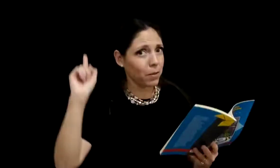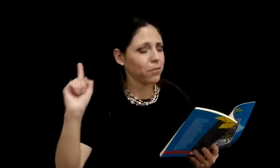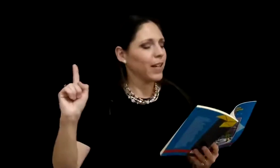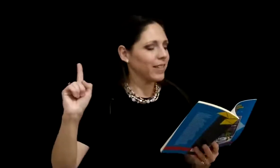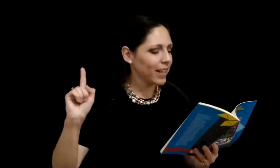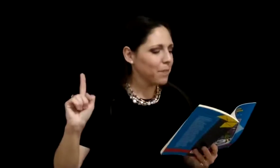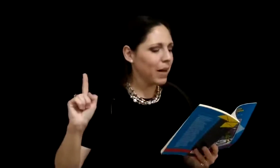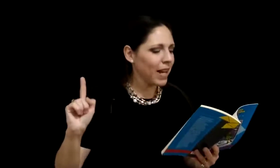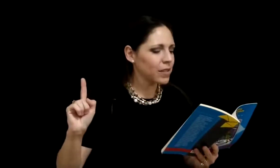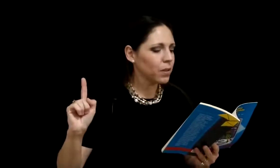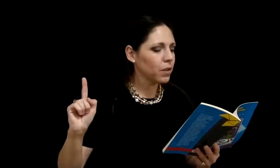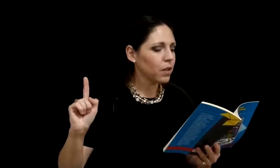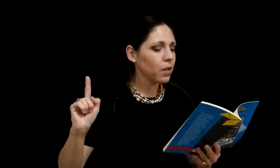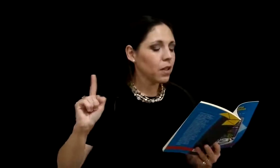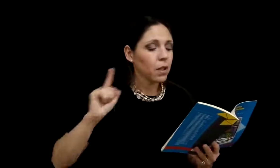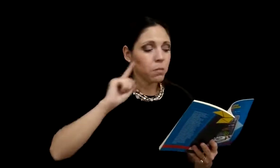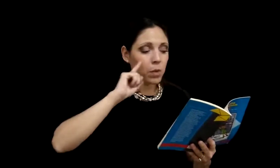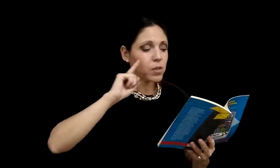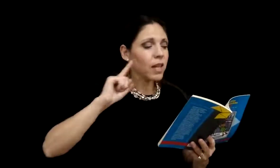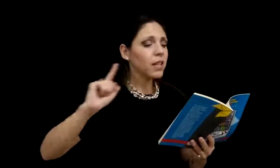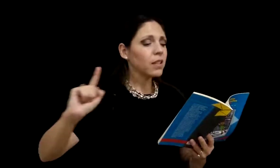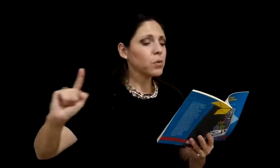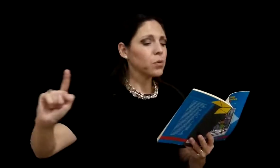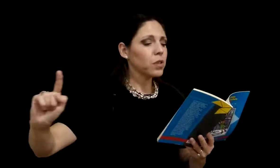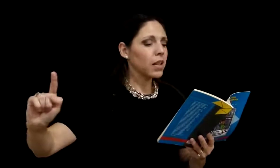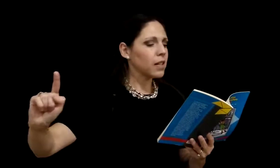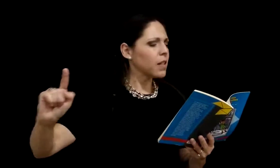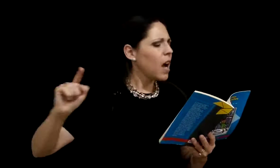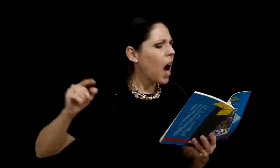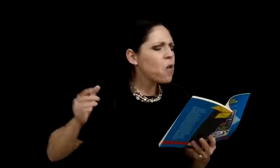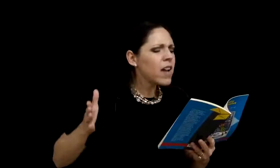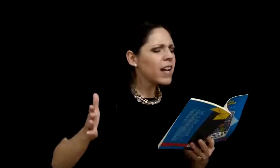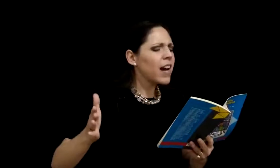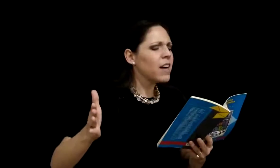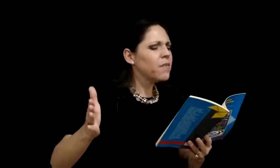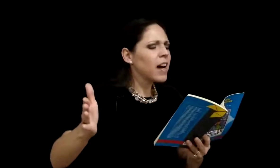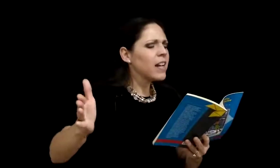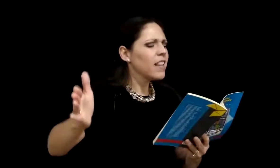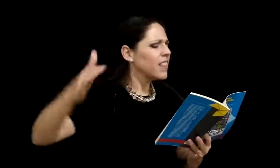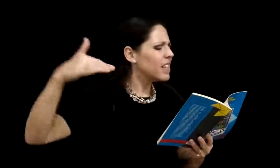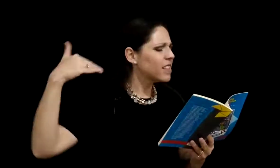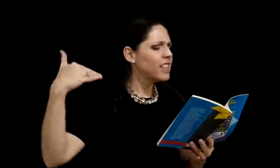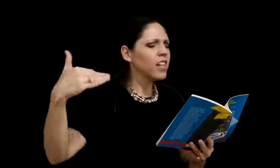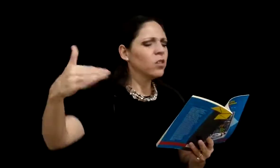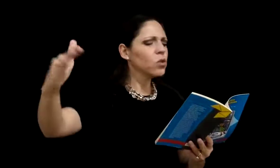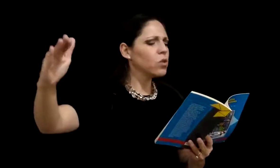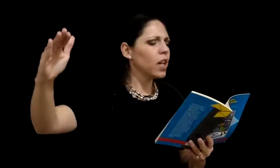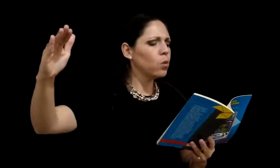perfecta del palacio, vio salir de sus tierras a una caravana de cientos de